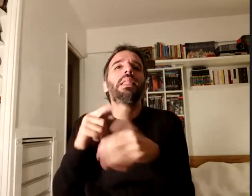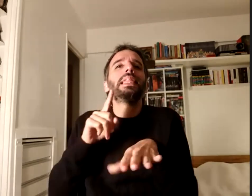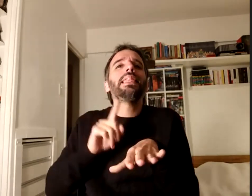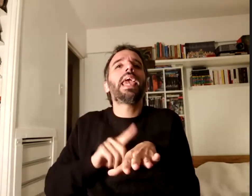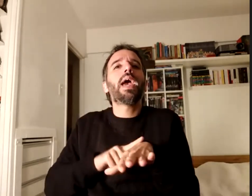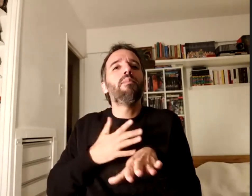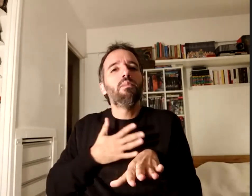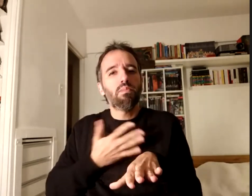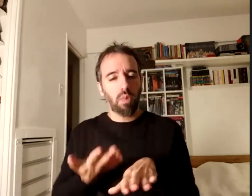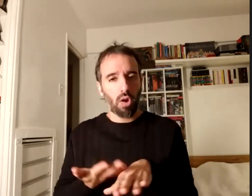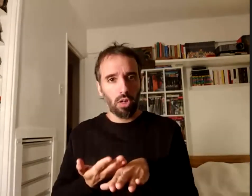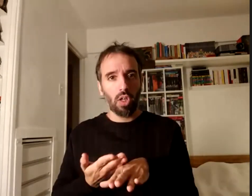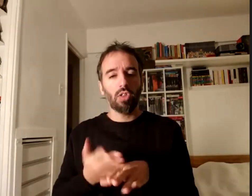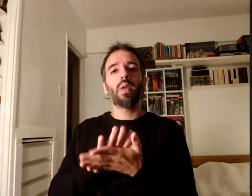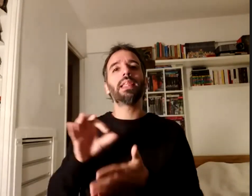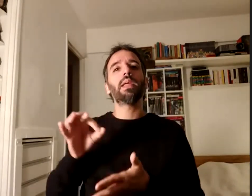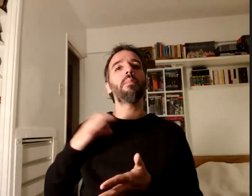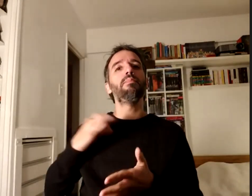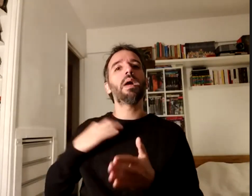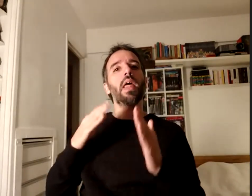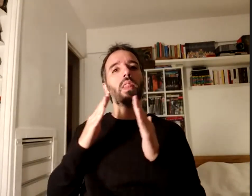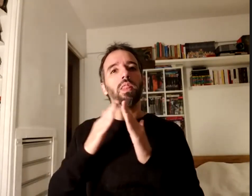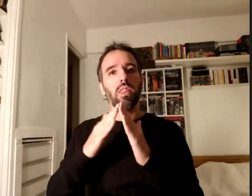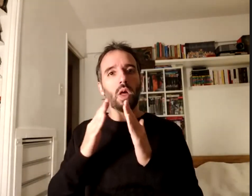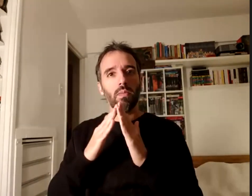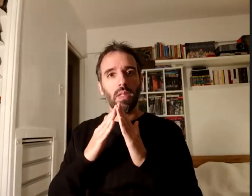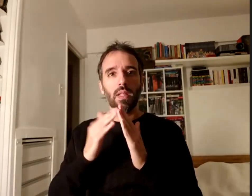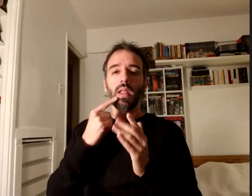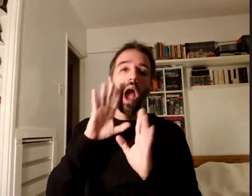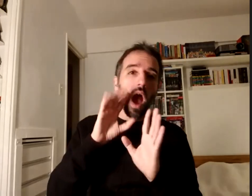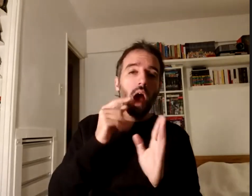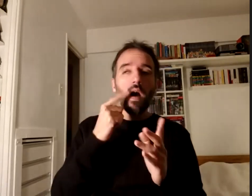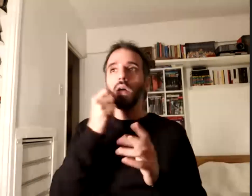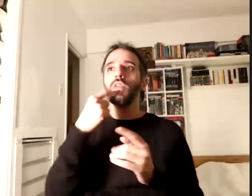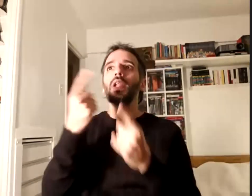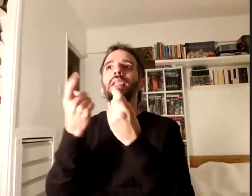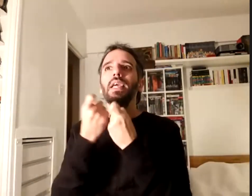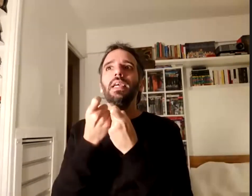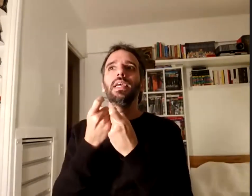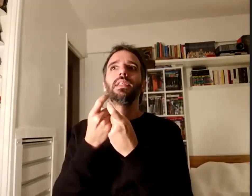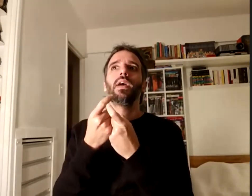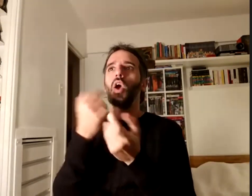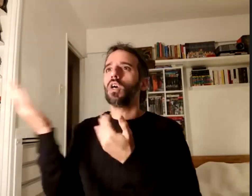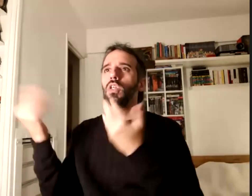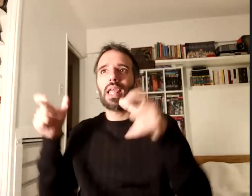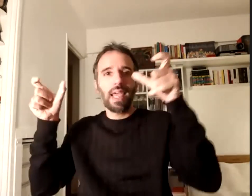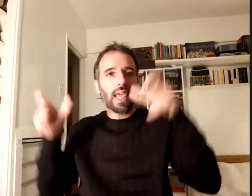auxiliarios empecé a avanzar un poco yo necesitaba conseguir gente que me escribiera y no siempre lo